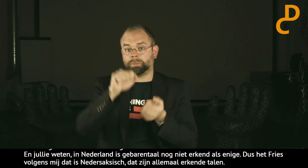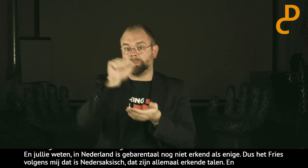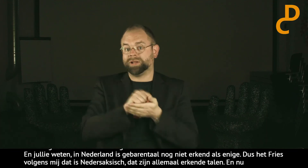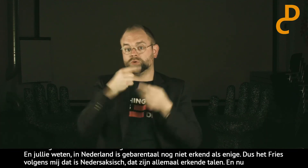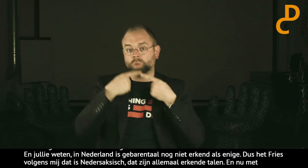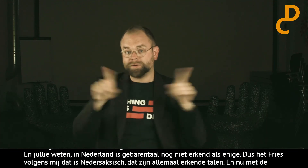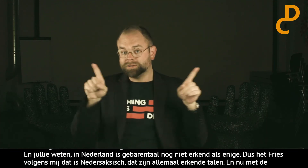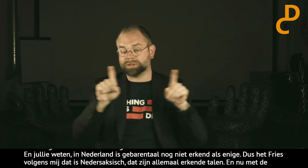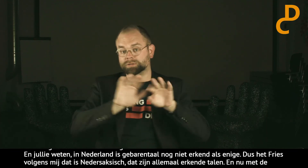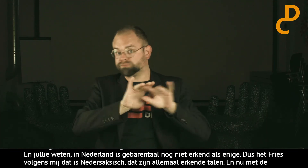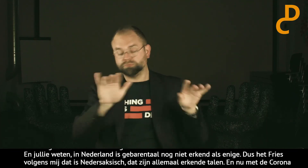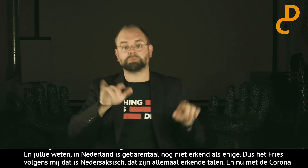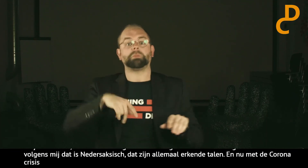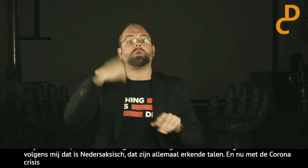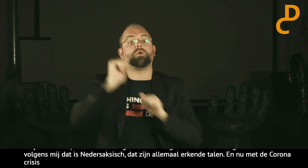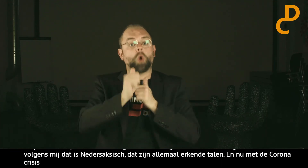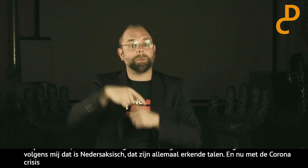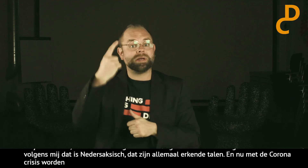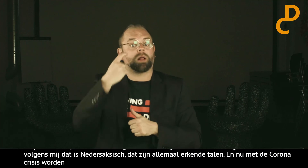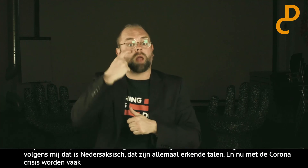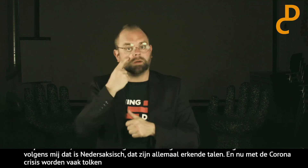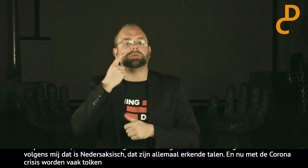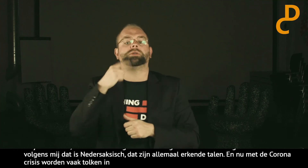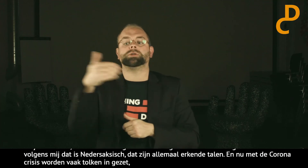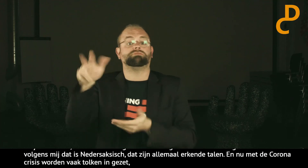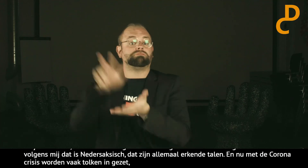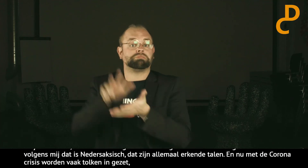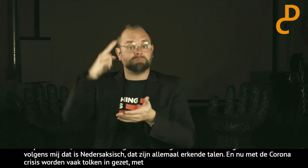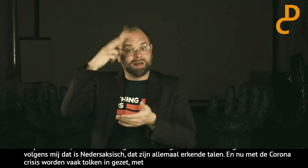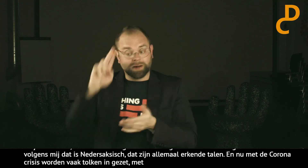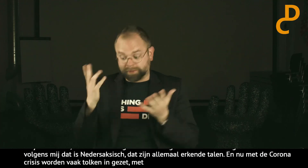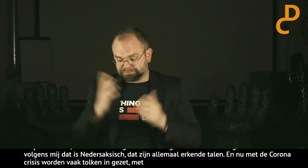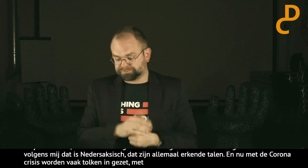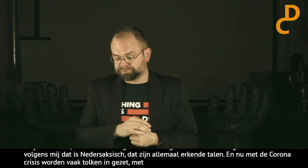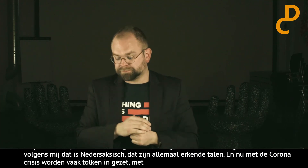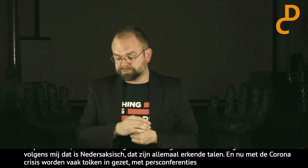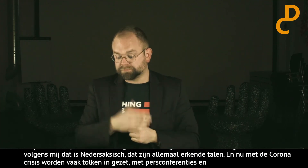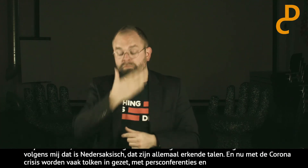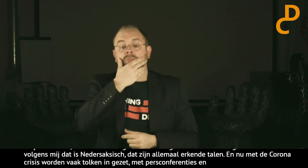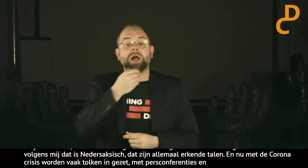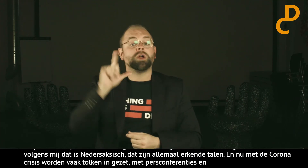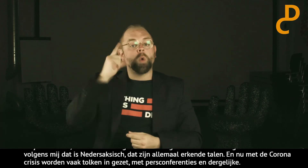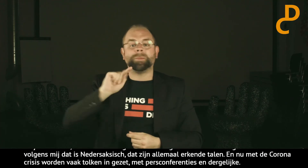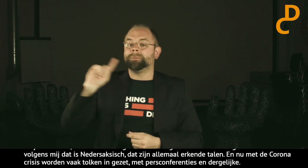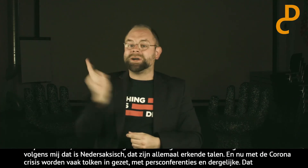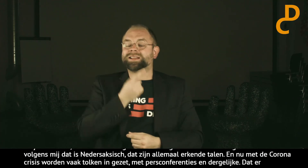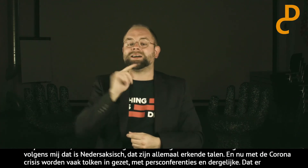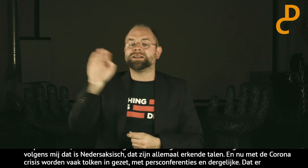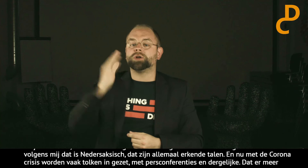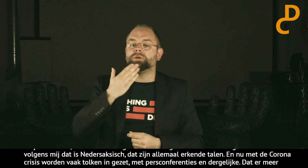tolken ingezet. Bij persconferenties en dergelijke. Waardoor er wel meer kans bestaat dat het bij de wet erkend wordt. En Caroline